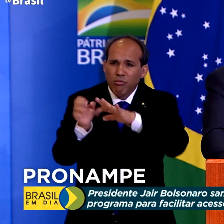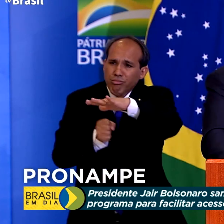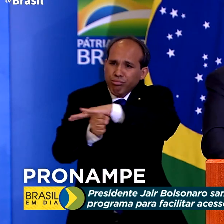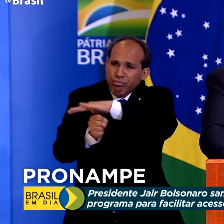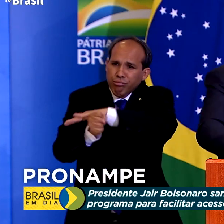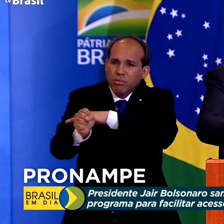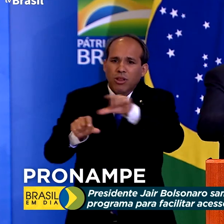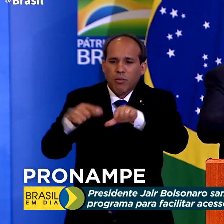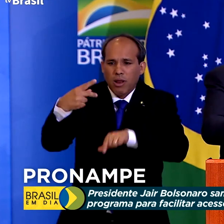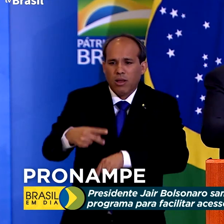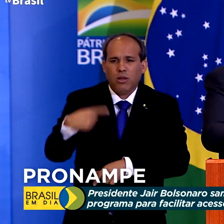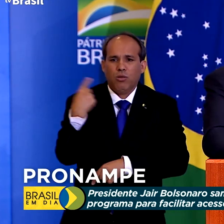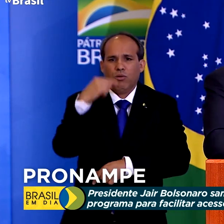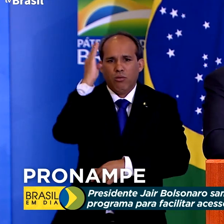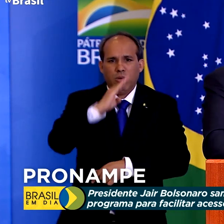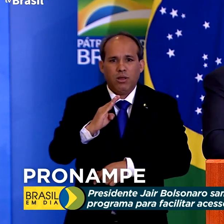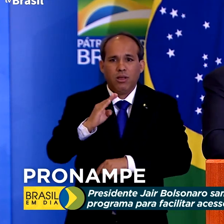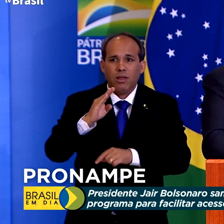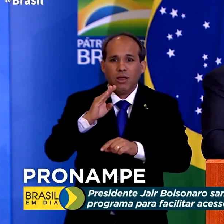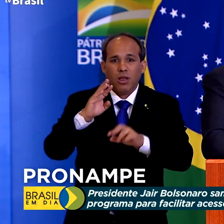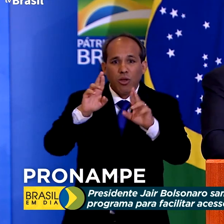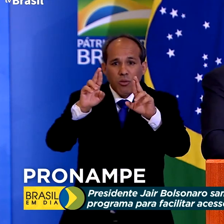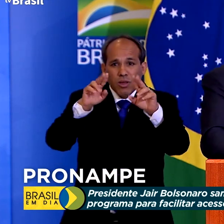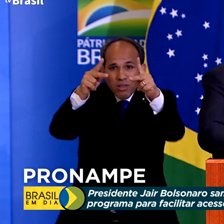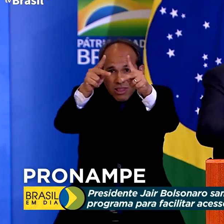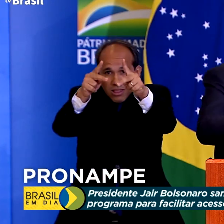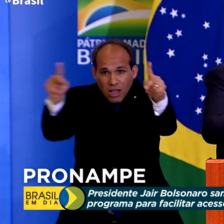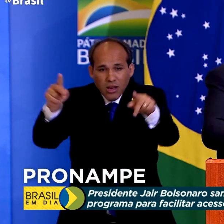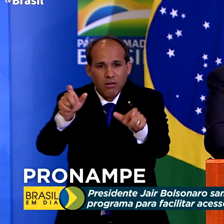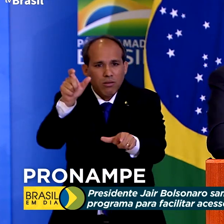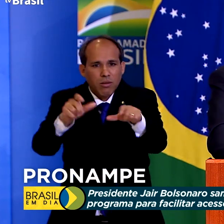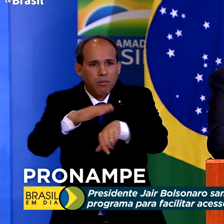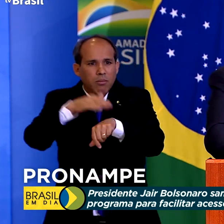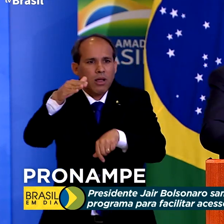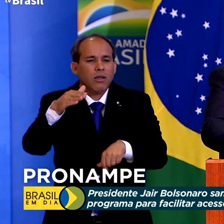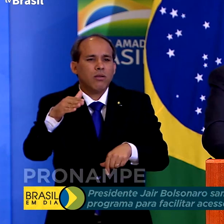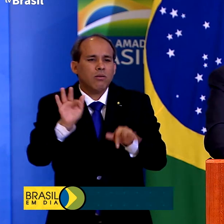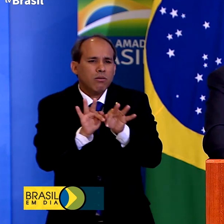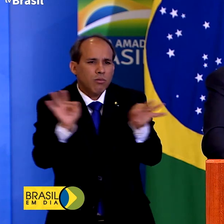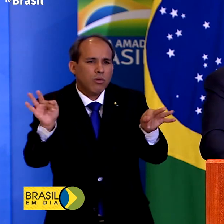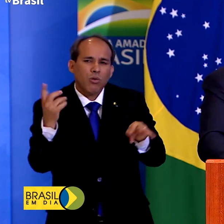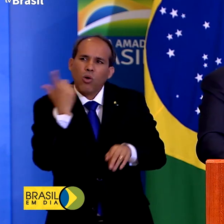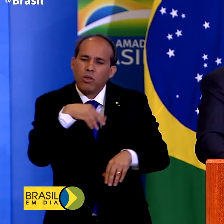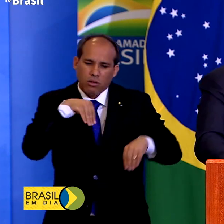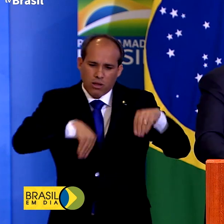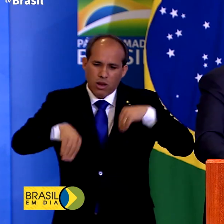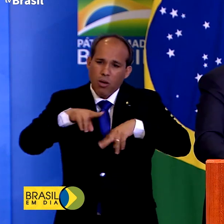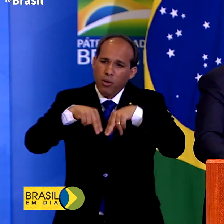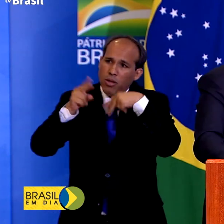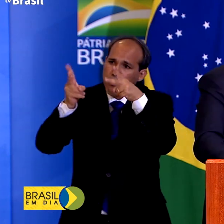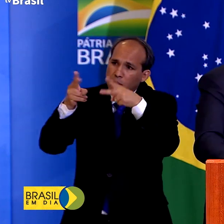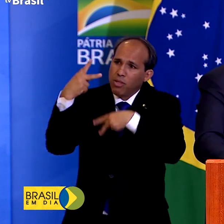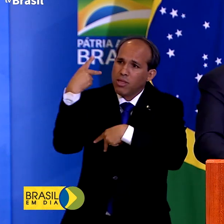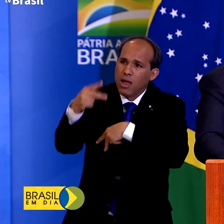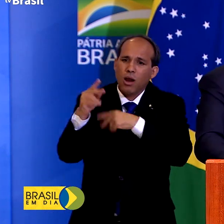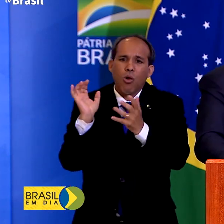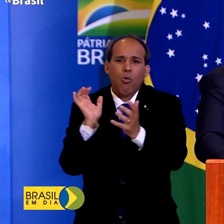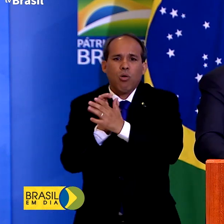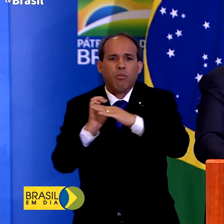nosso país. Na ponta da linha, o mais humilde tem o sustento através das pequenas e microempresas.